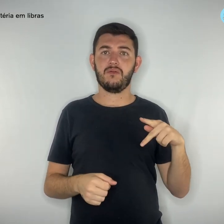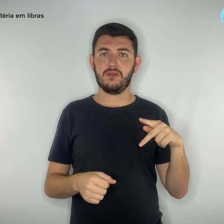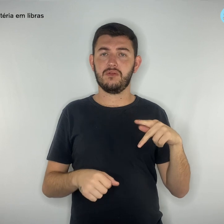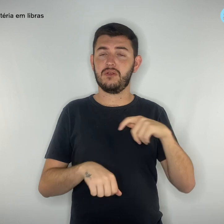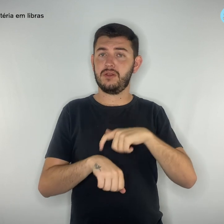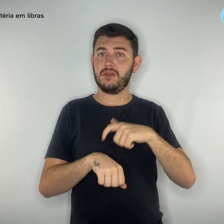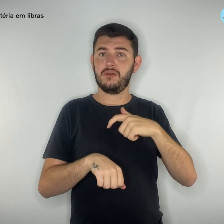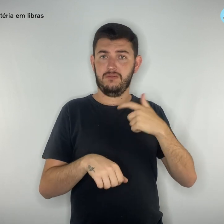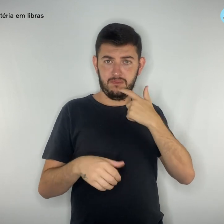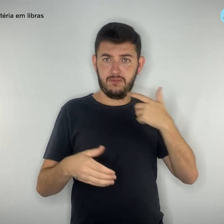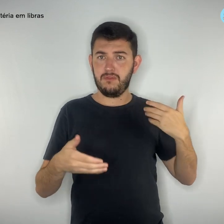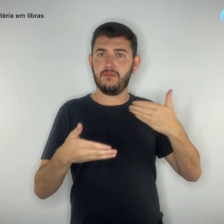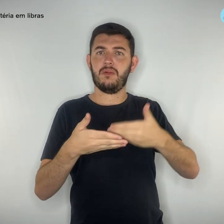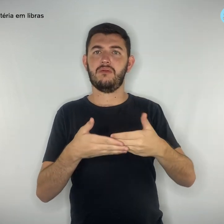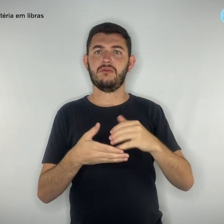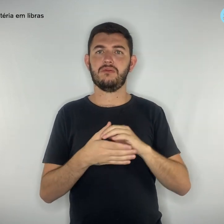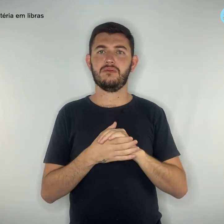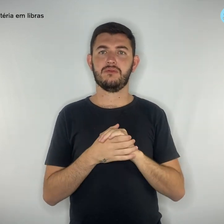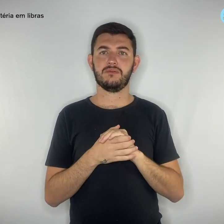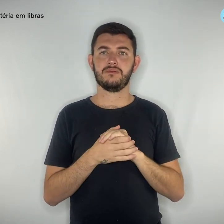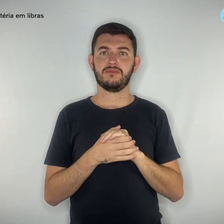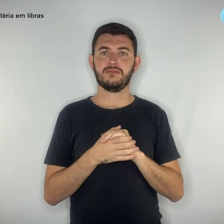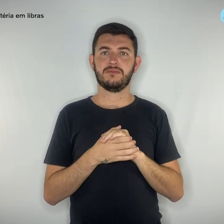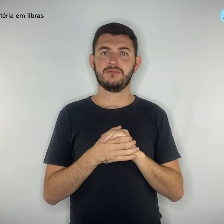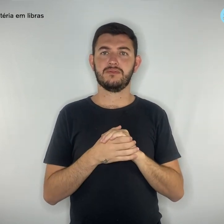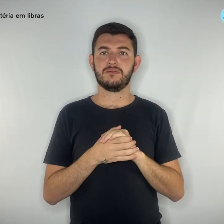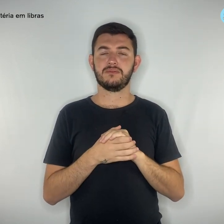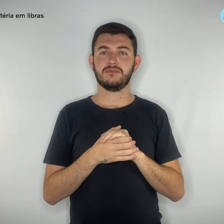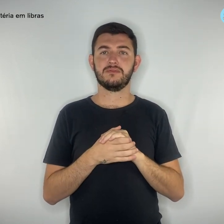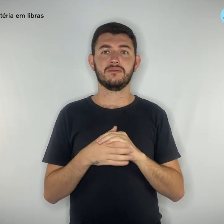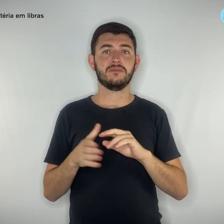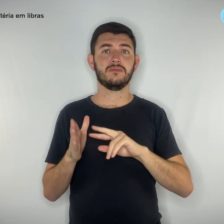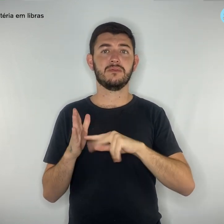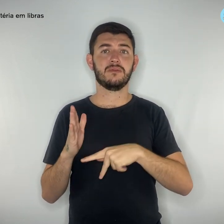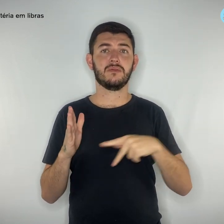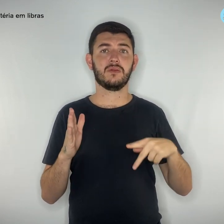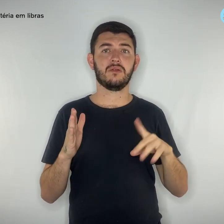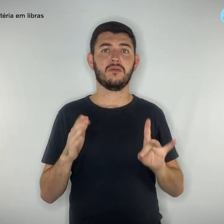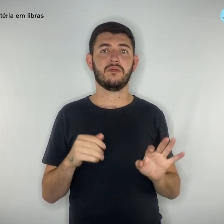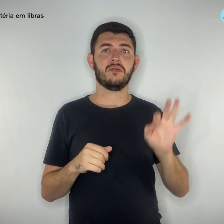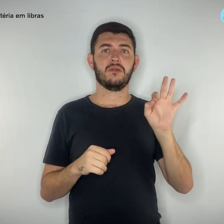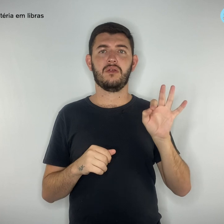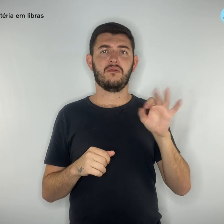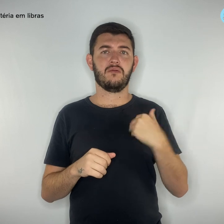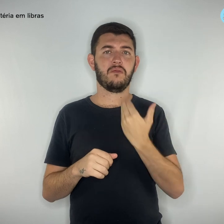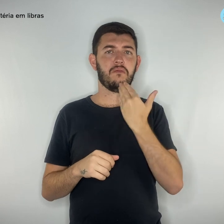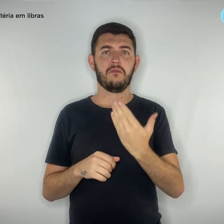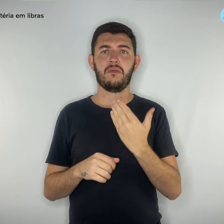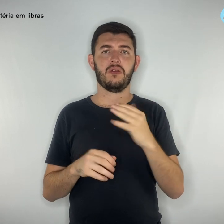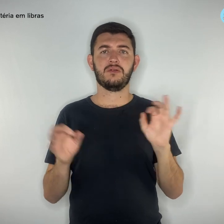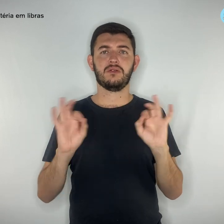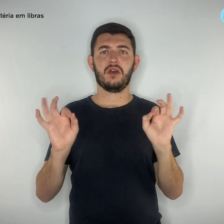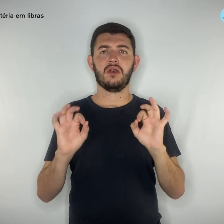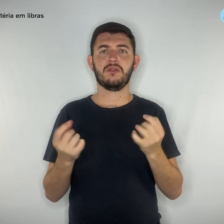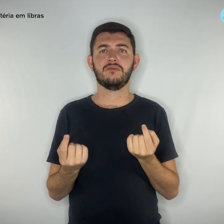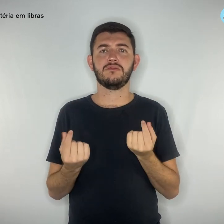O Simpro jamais pede qualquer quantia em dinheiro para a liberação de precatórios